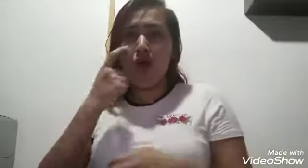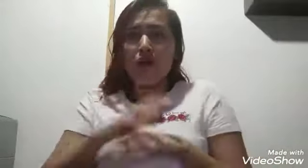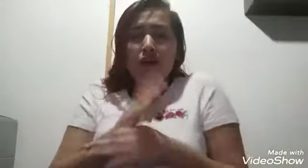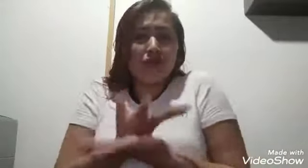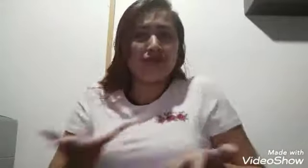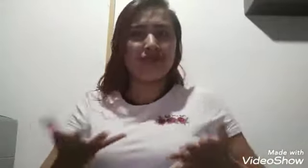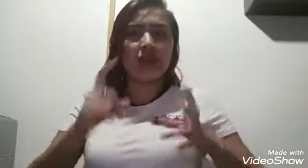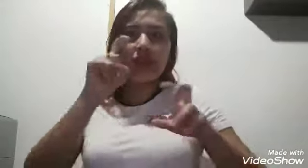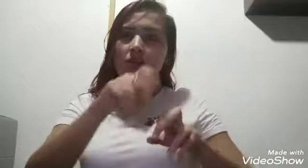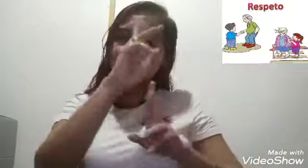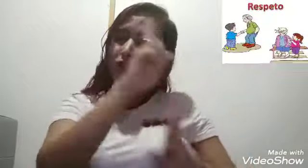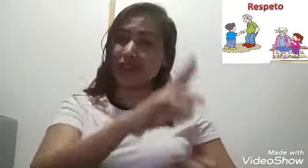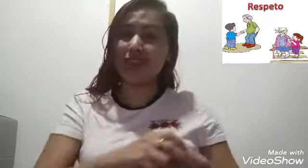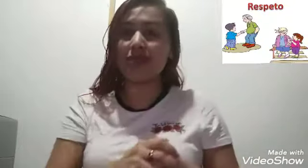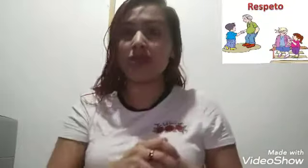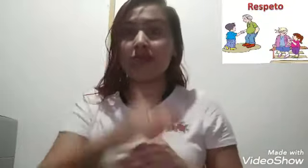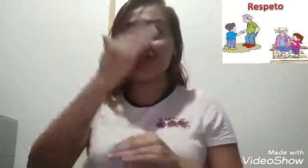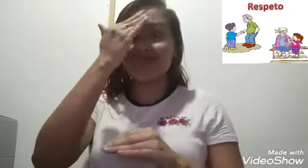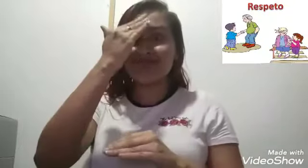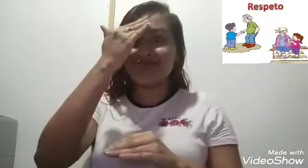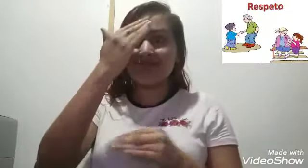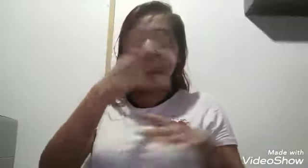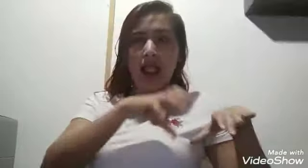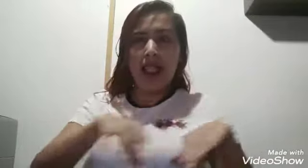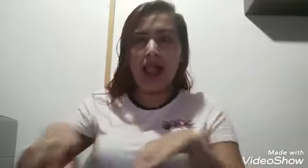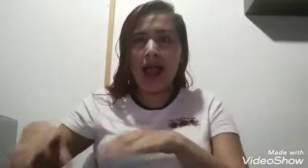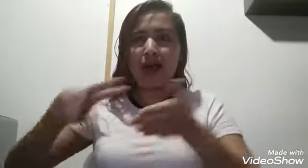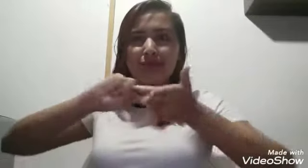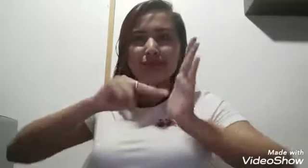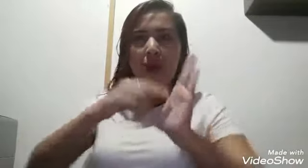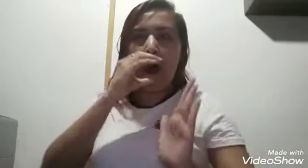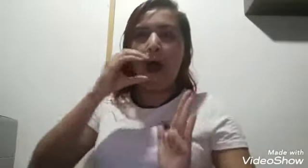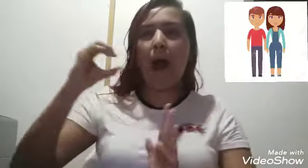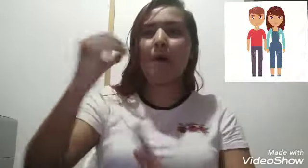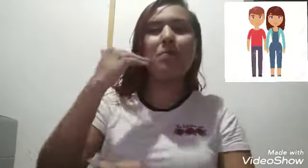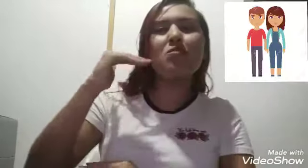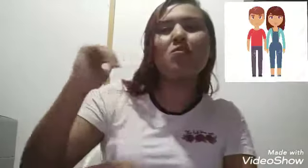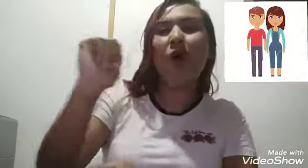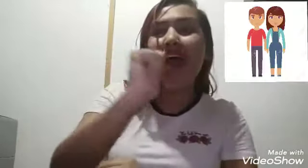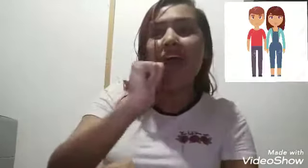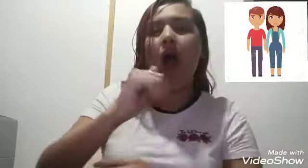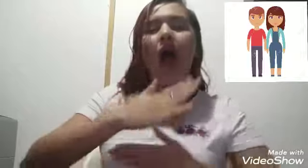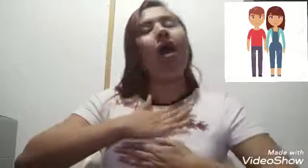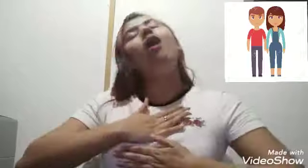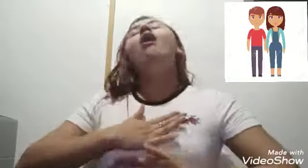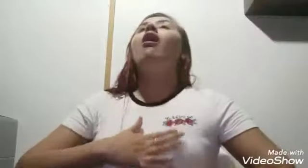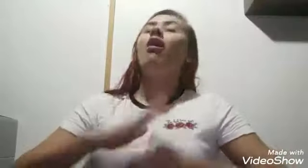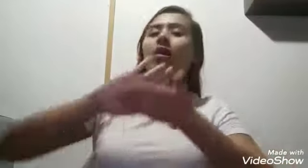acciones son la garantía de que hombres y mujeres podemos vivir en paz. Cuando yo me siento responsable de lo que me encuentro a mi